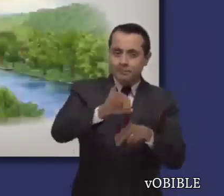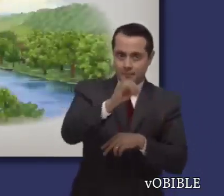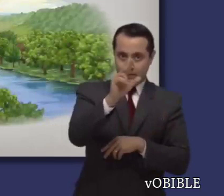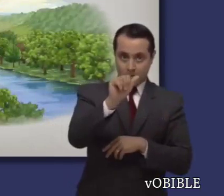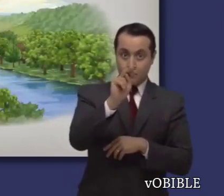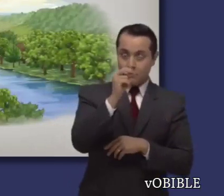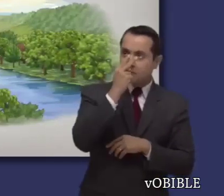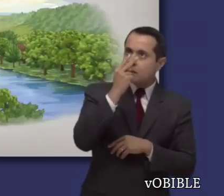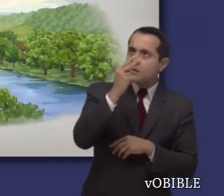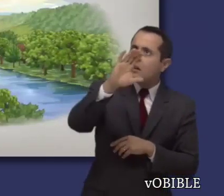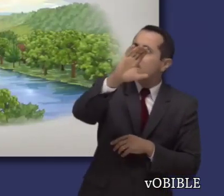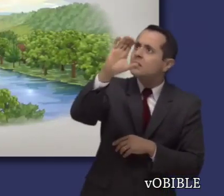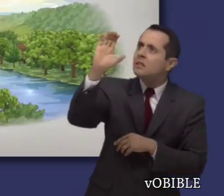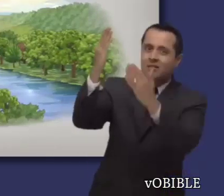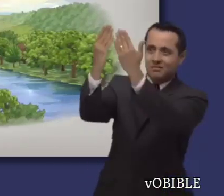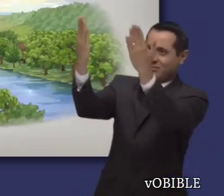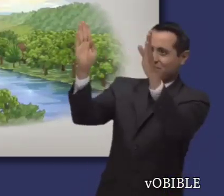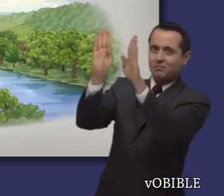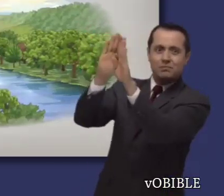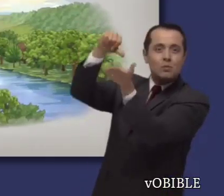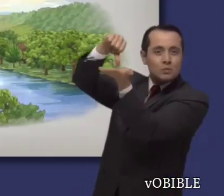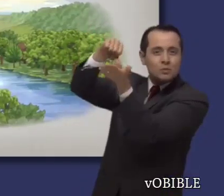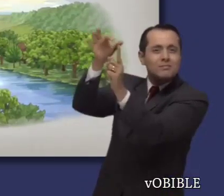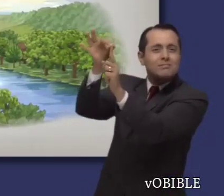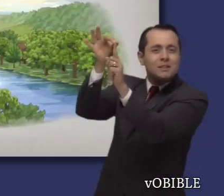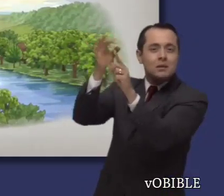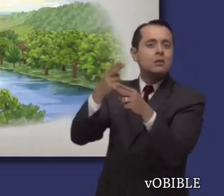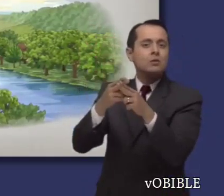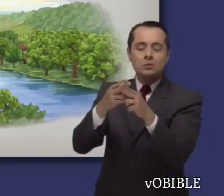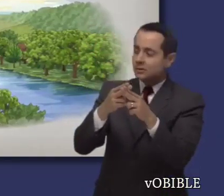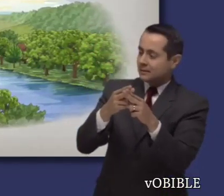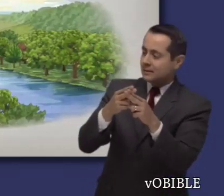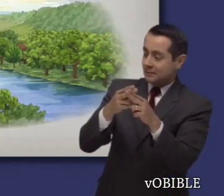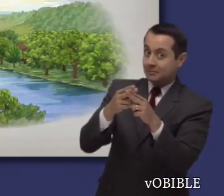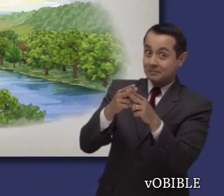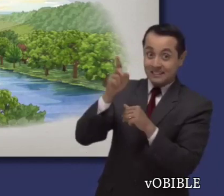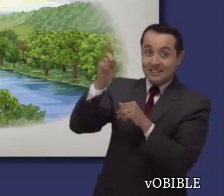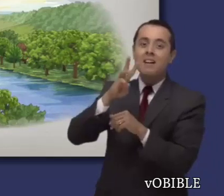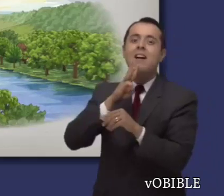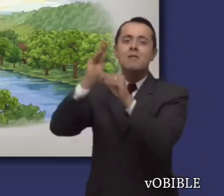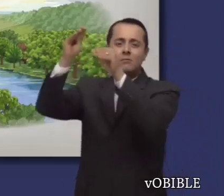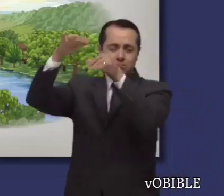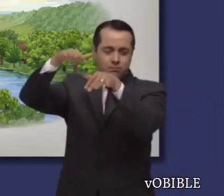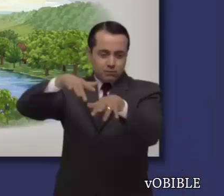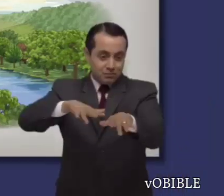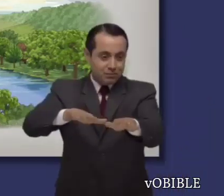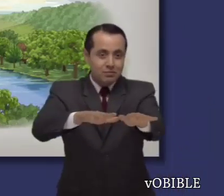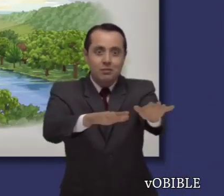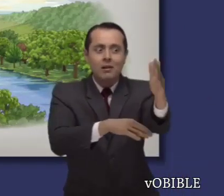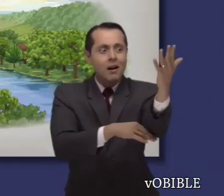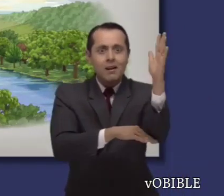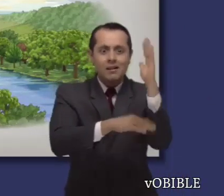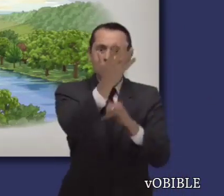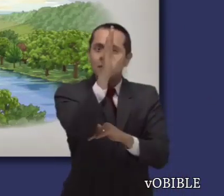y un río de agua de vida que salía del trono de Dios y del cordero las orillas del río están llenas de